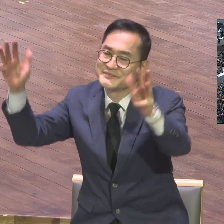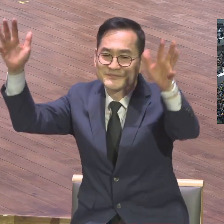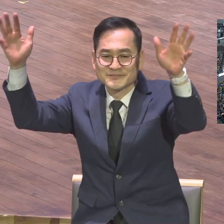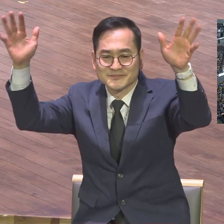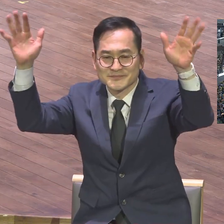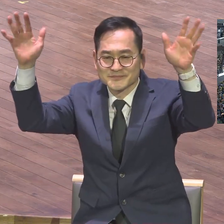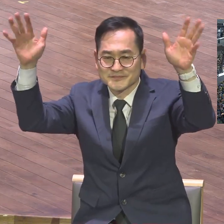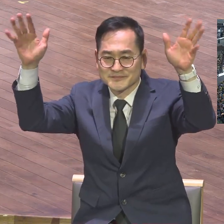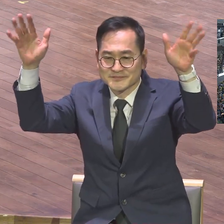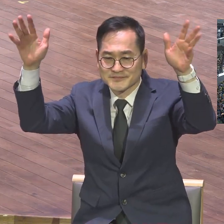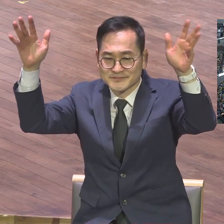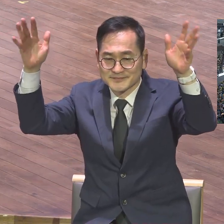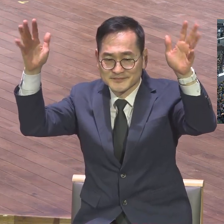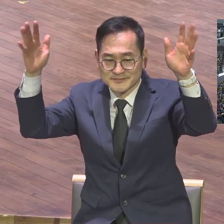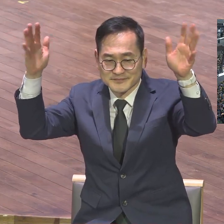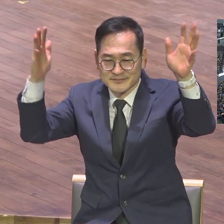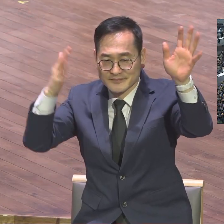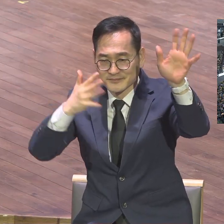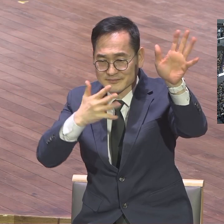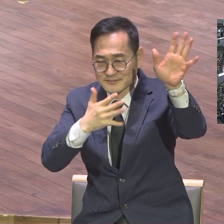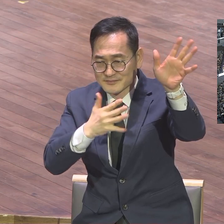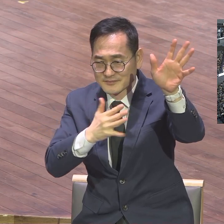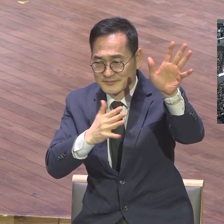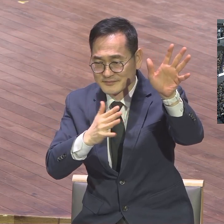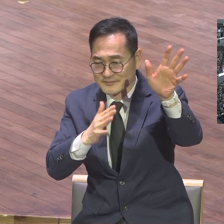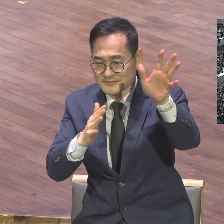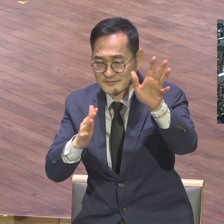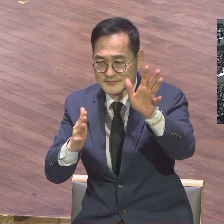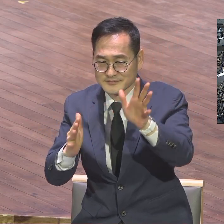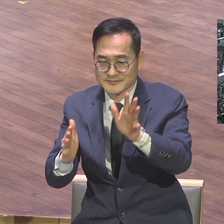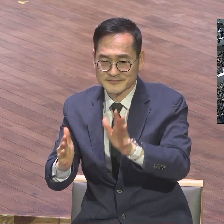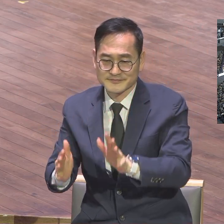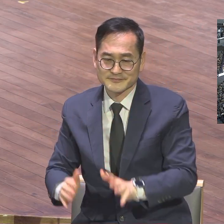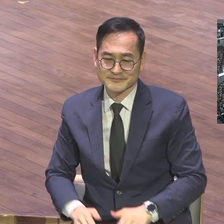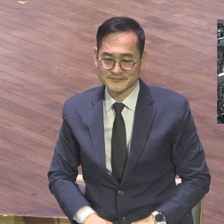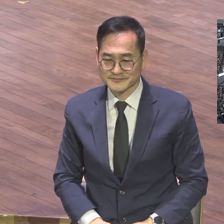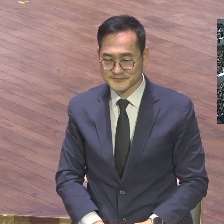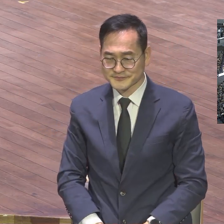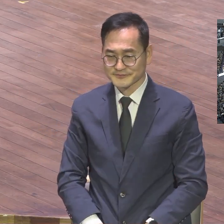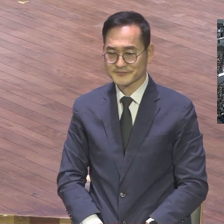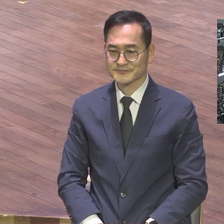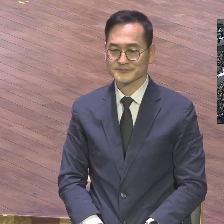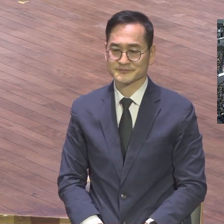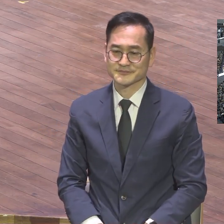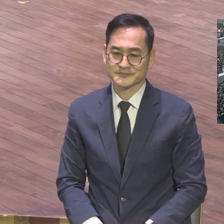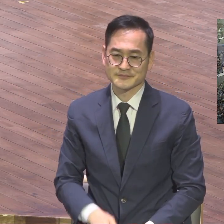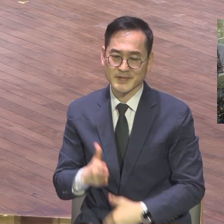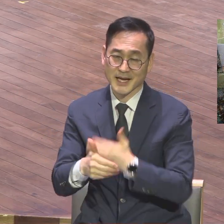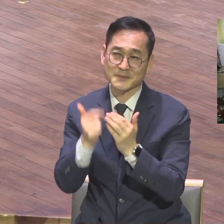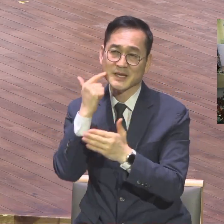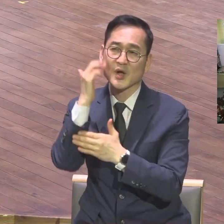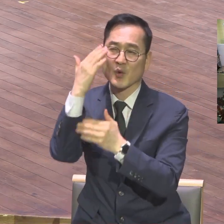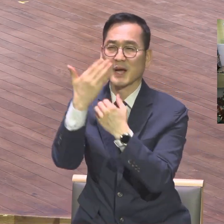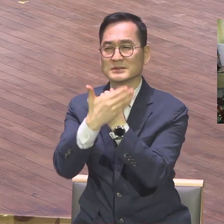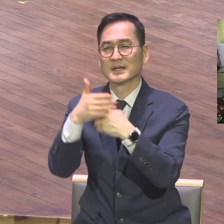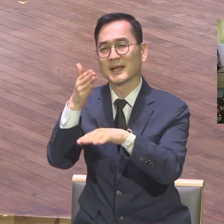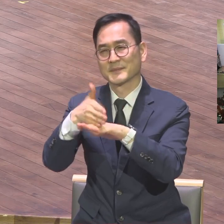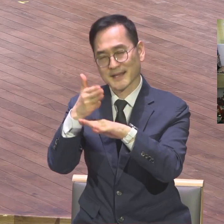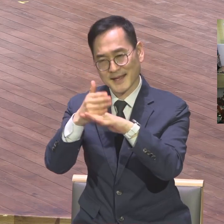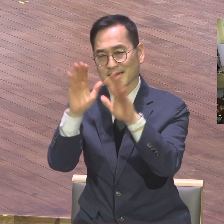감사드립니다. 모든 것을 하나님이 하셨습니다. 하나님이 우리 인도해 주셔서 모든 것이 하나님의 은혜였습니다. 감사드립니다.